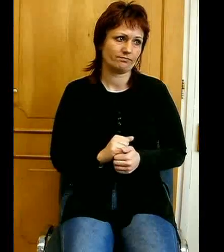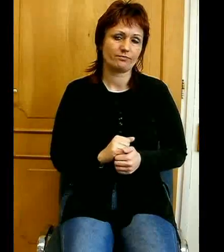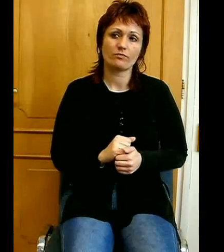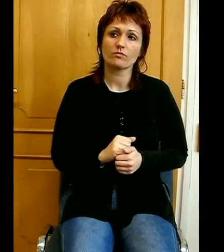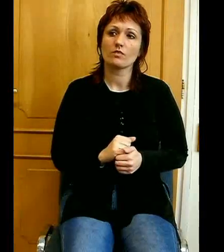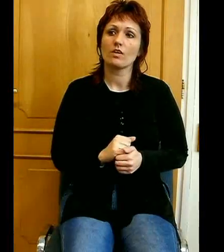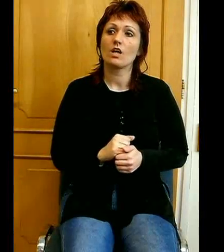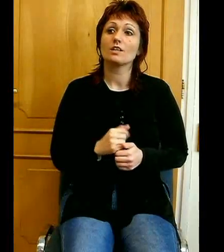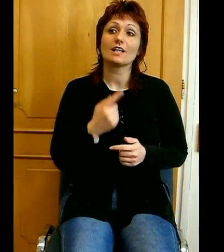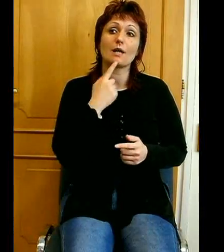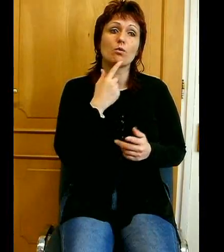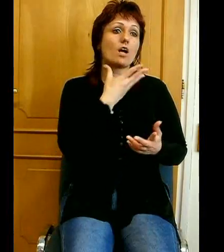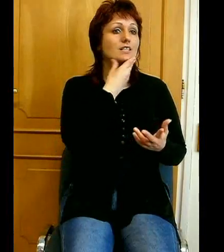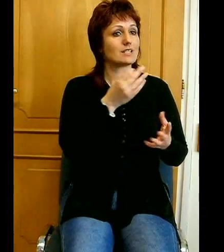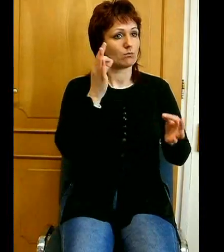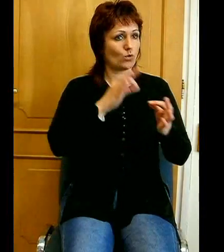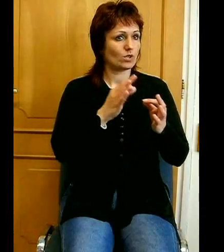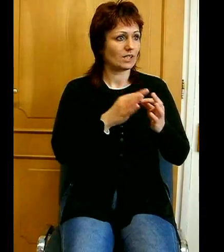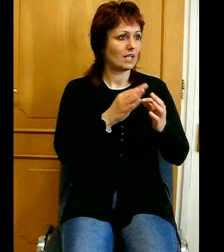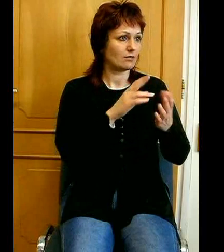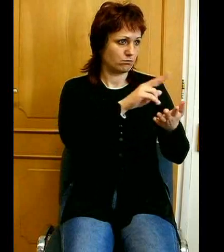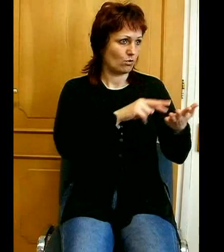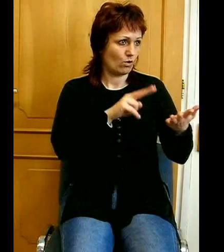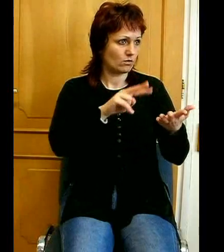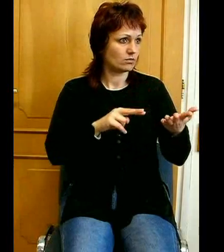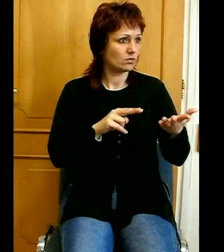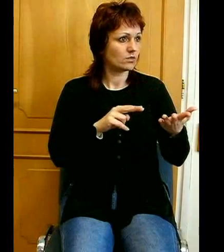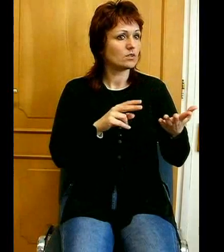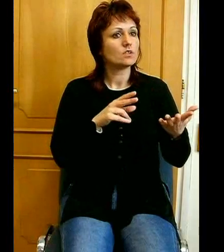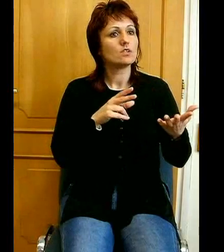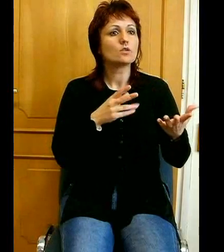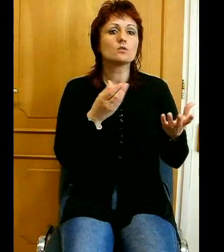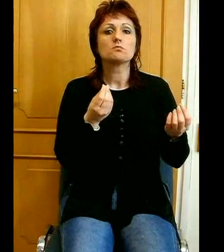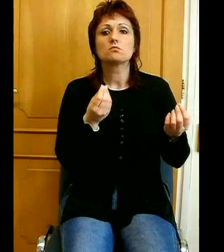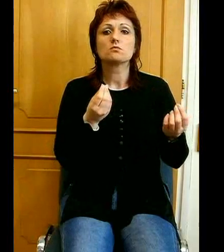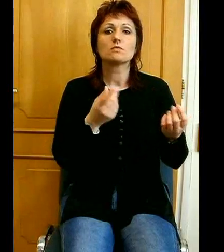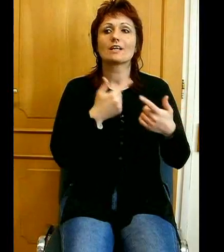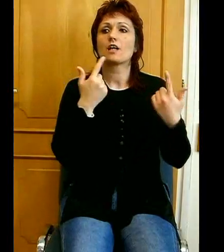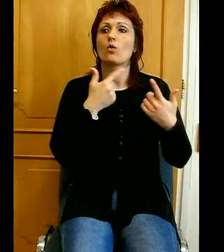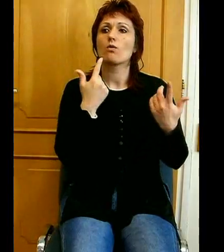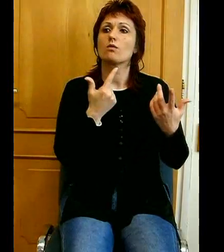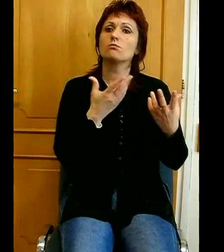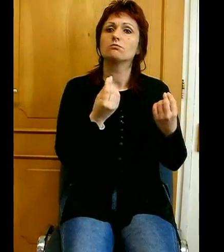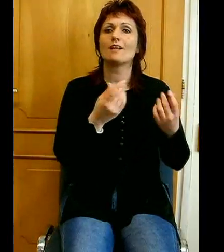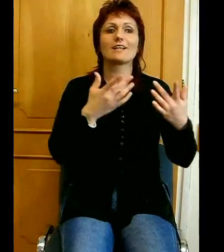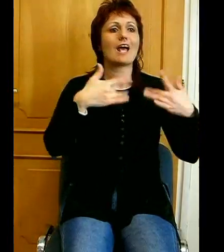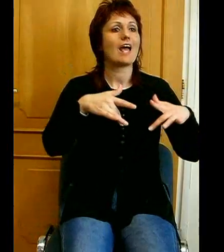felolvasott szép történetből, hogy mennyire helyén volt Jézus szívében a minden ember